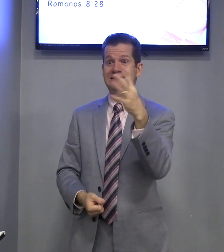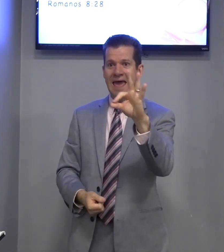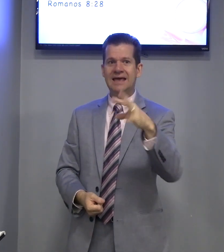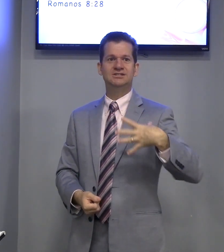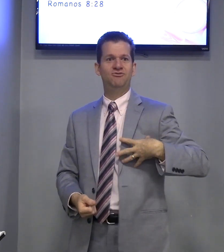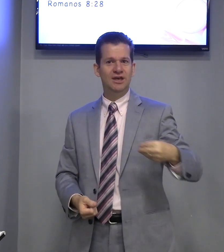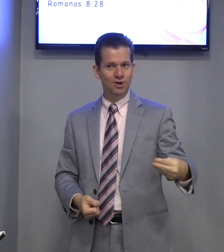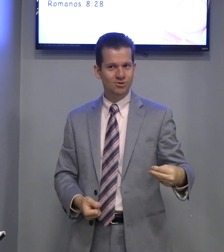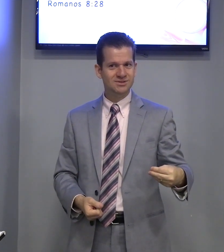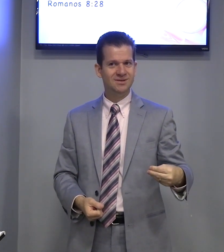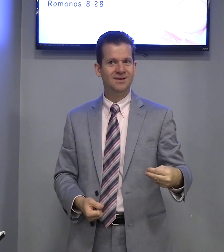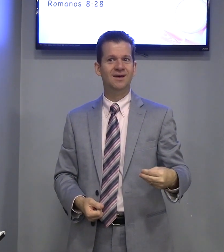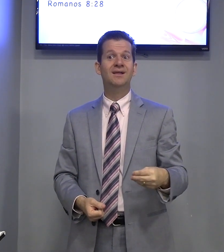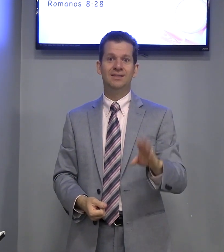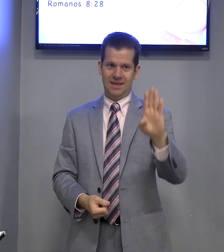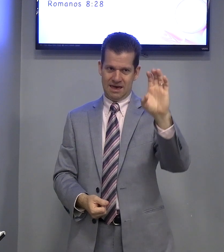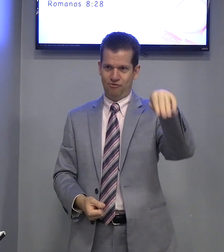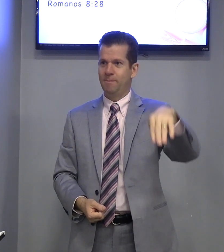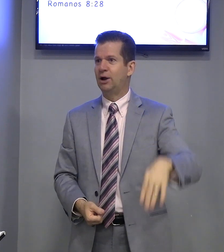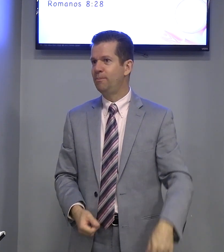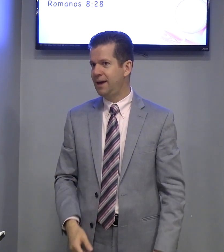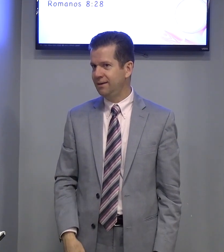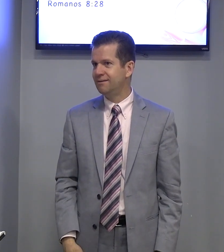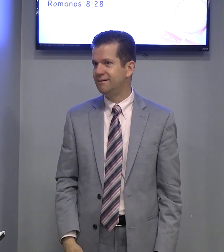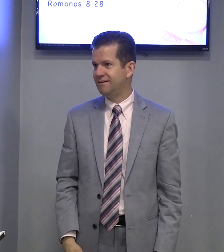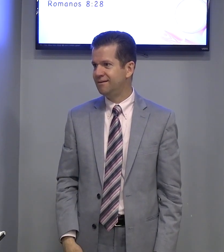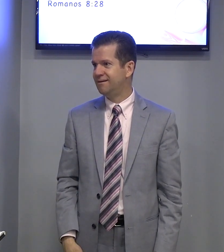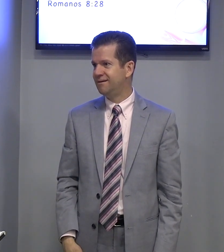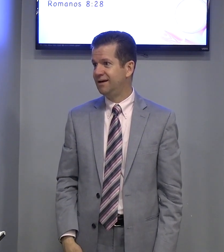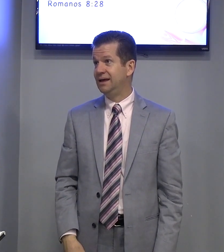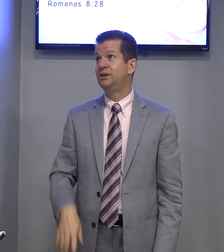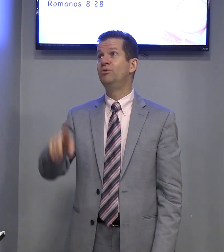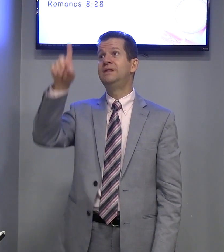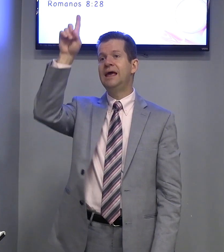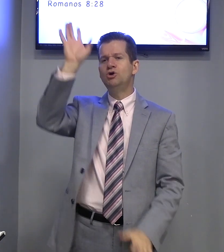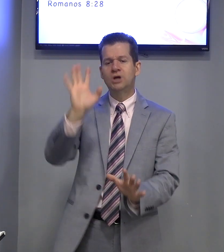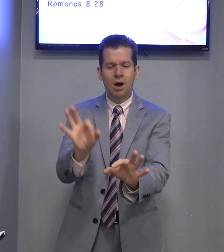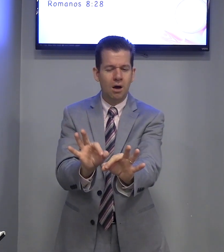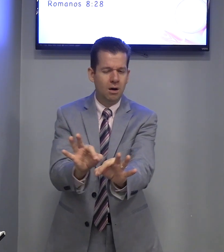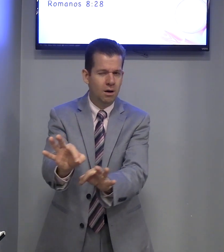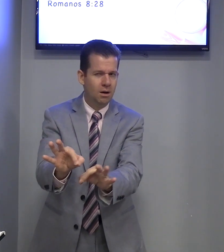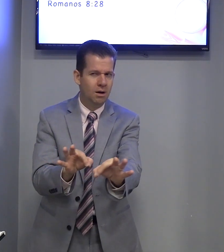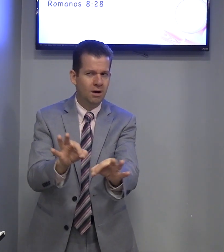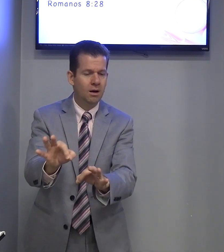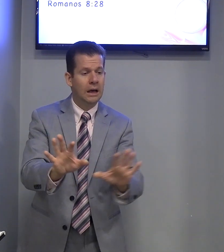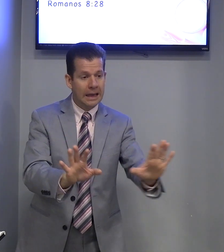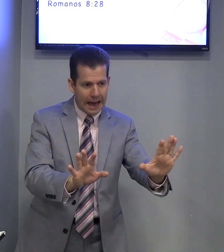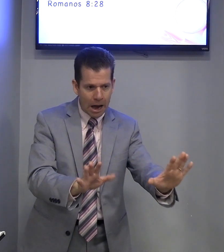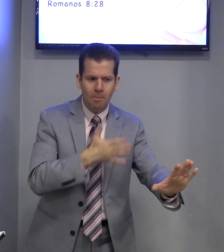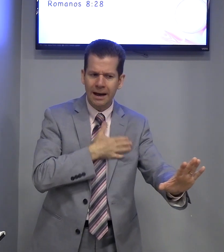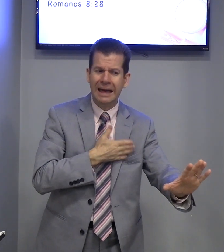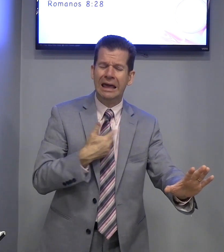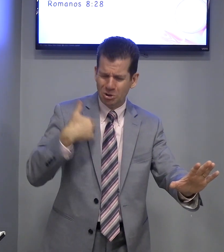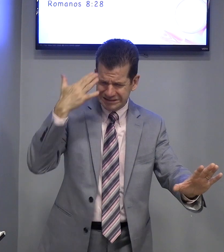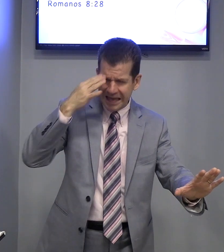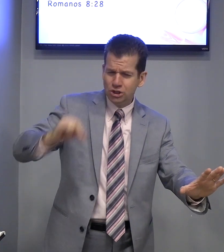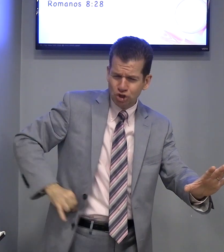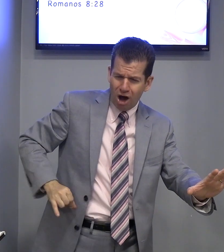dez filhos. Foi para o bem. Então, Deus, calma. Eu sei, só